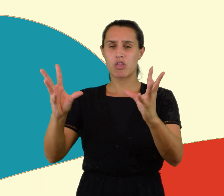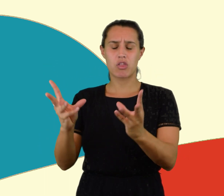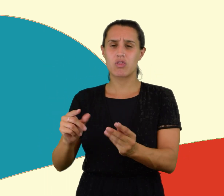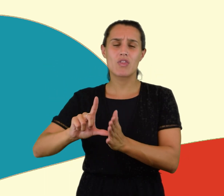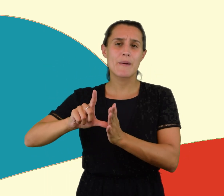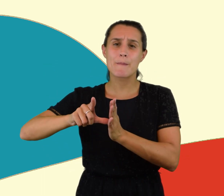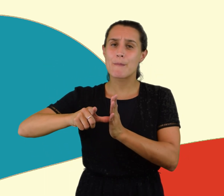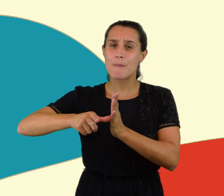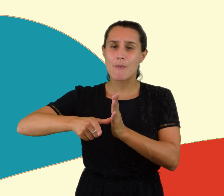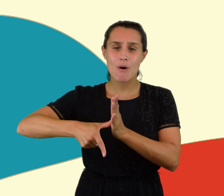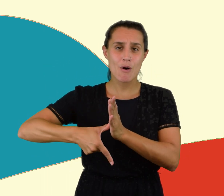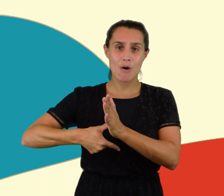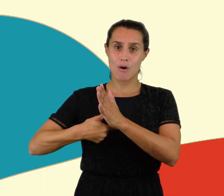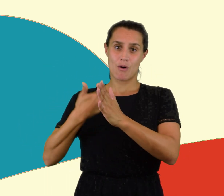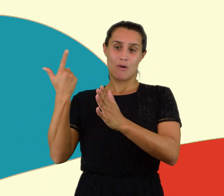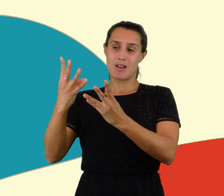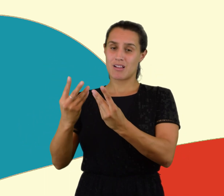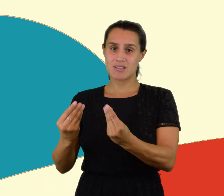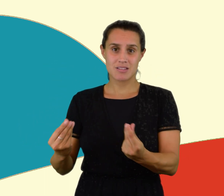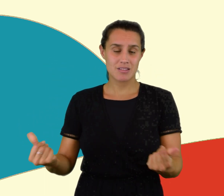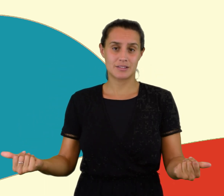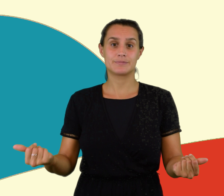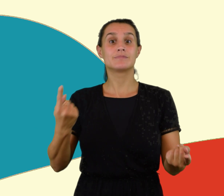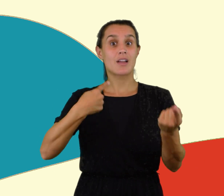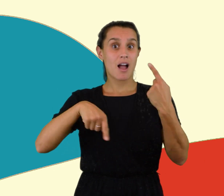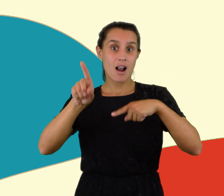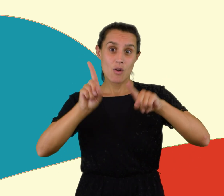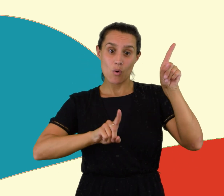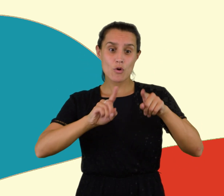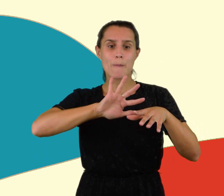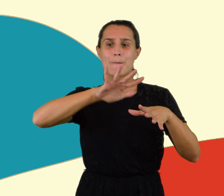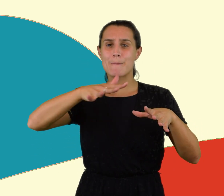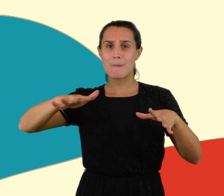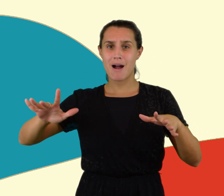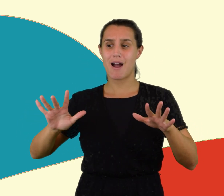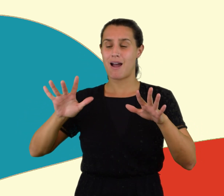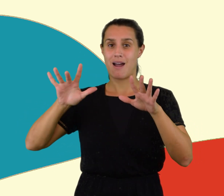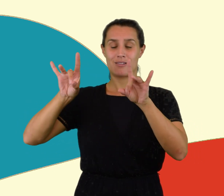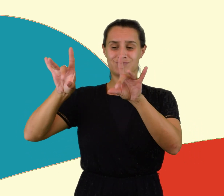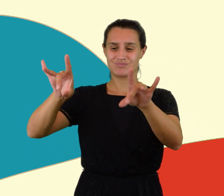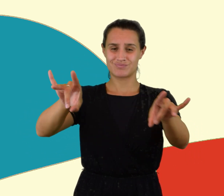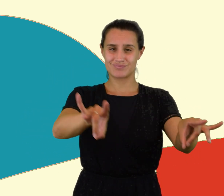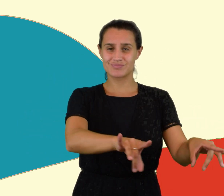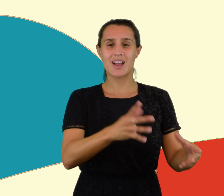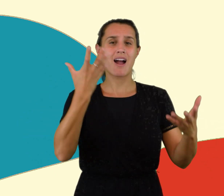Tardan décadas en descomponerse. Muchos acaban en el mar y perjudican a las especies y al hábitat marino.